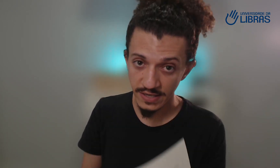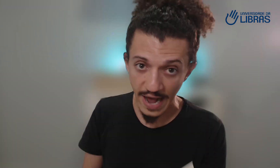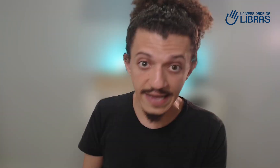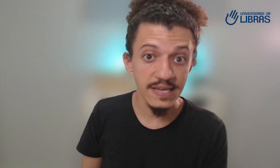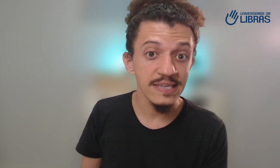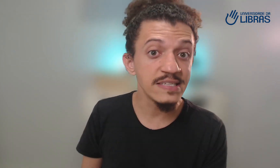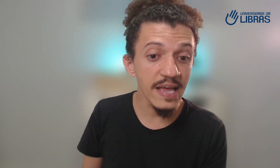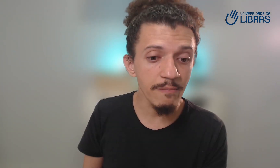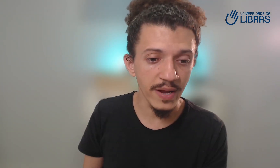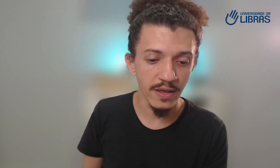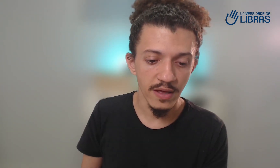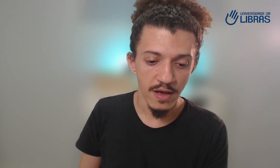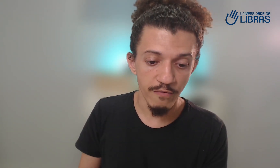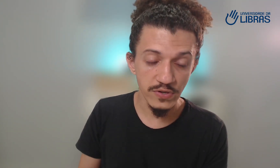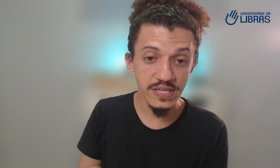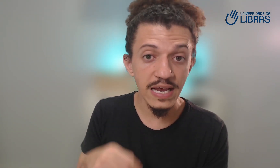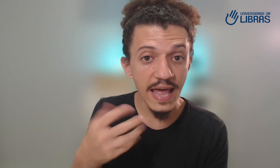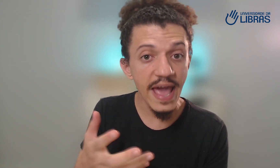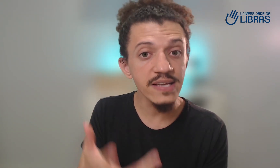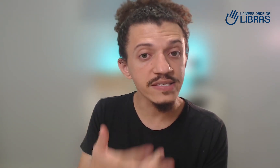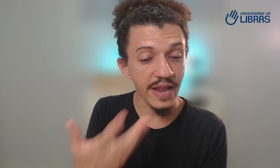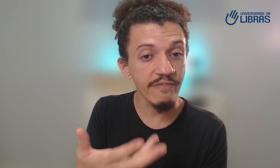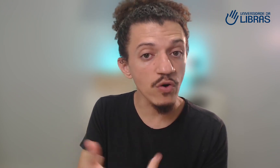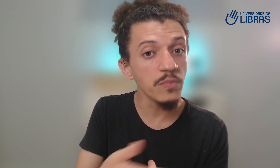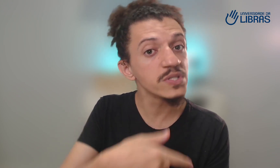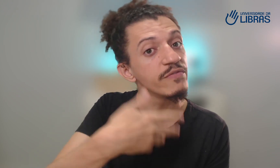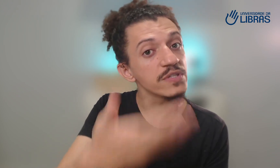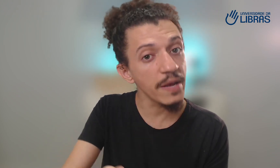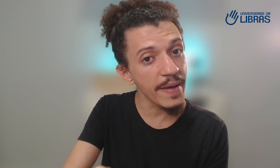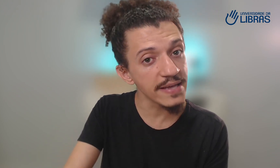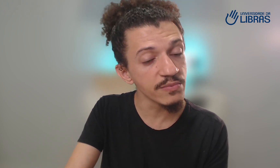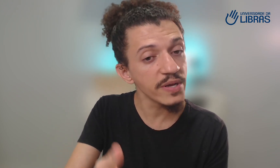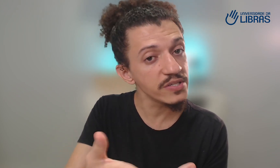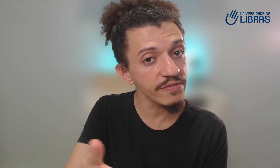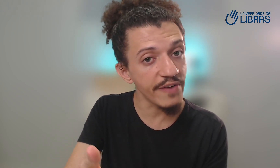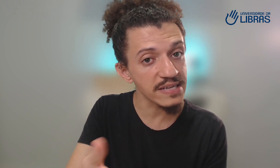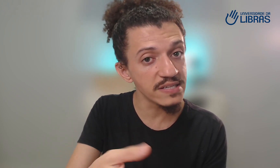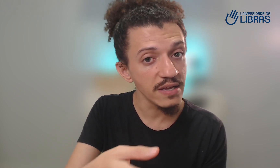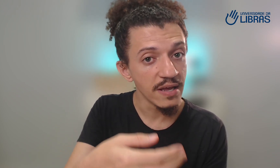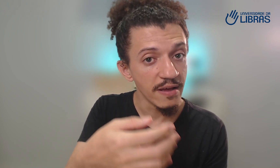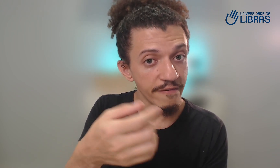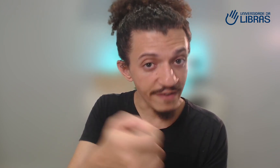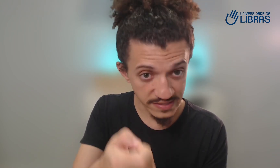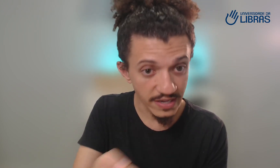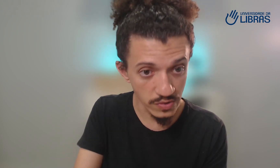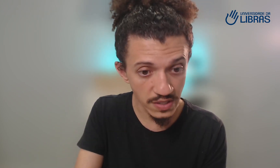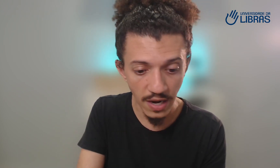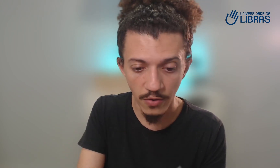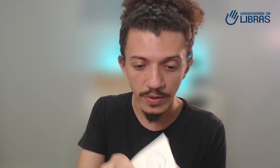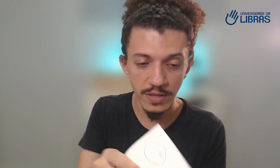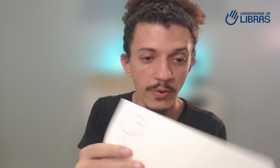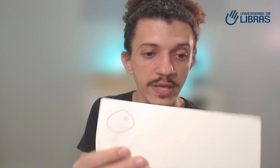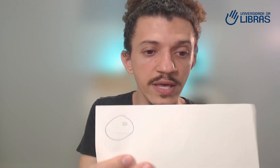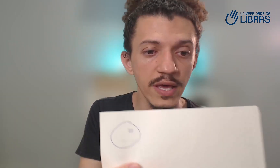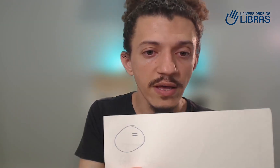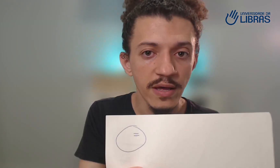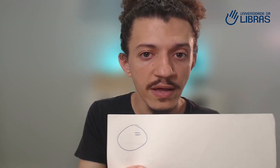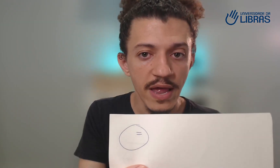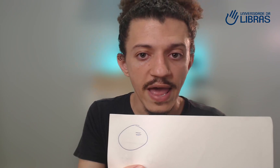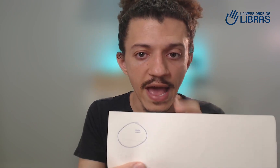sinais sempre você lê e escreve como se você mesmo estivesse fazendo o sinal. Então aqui é